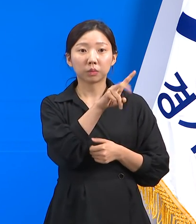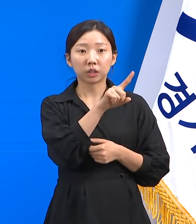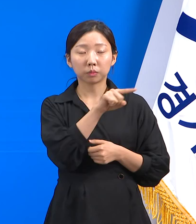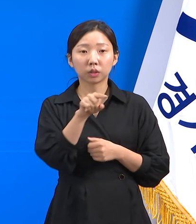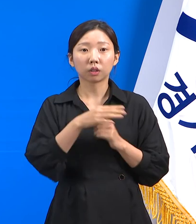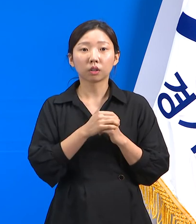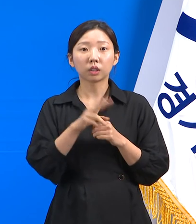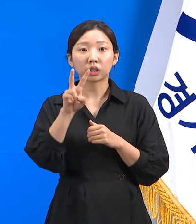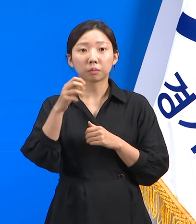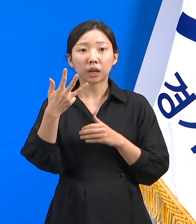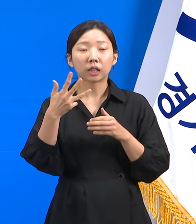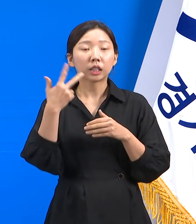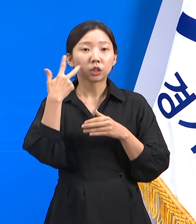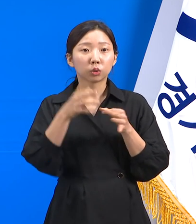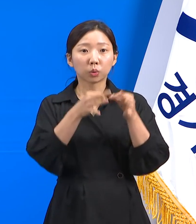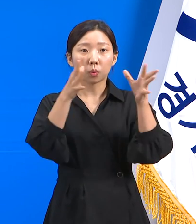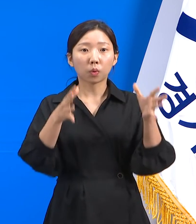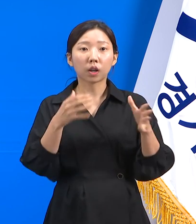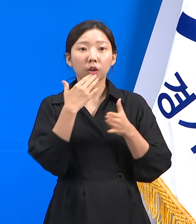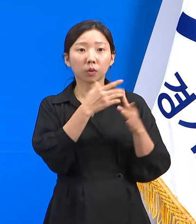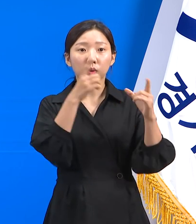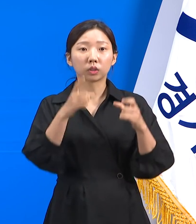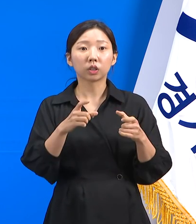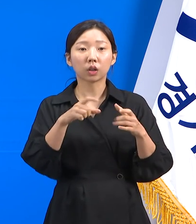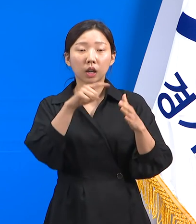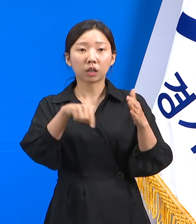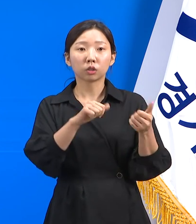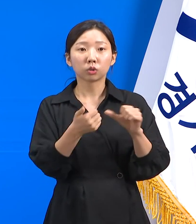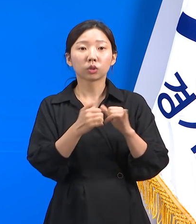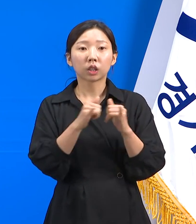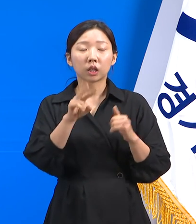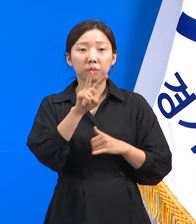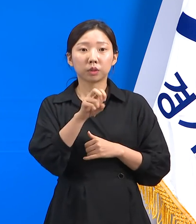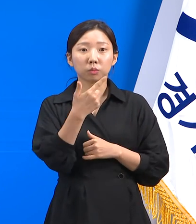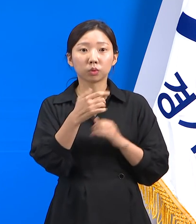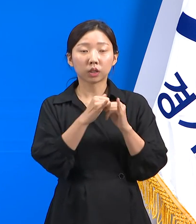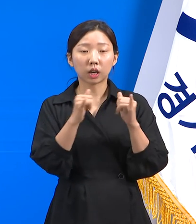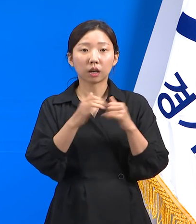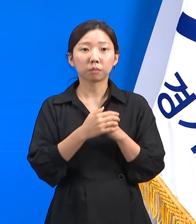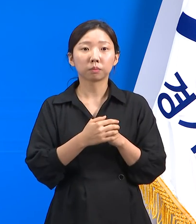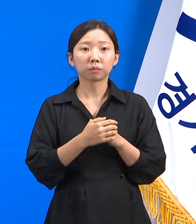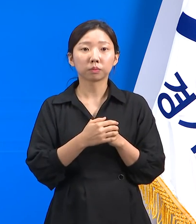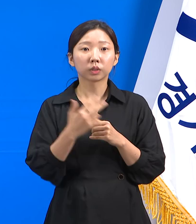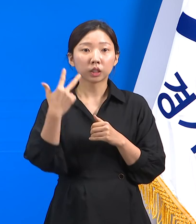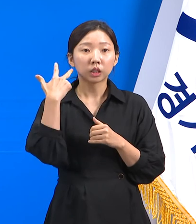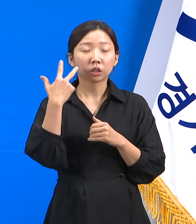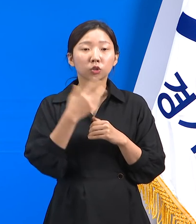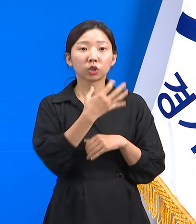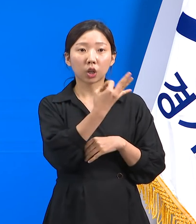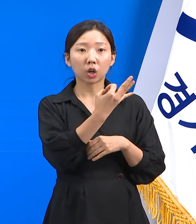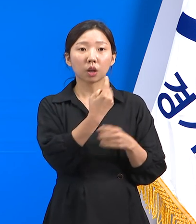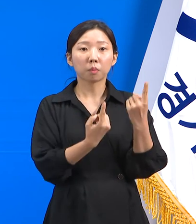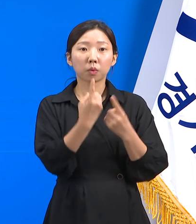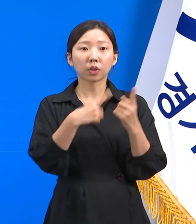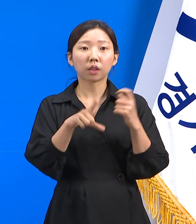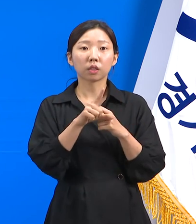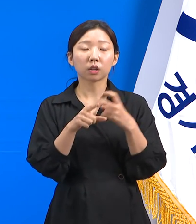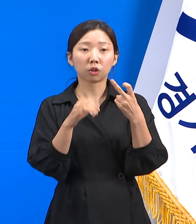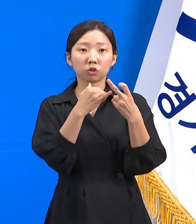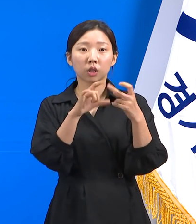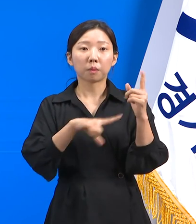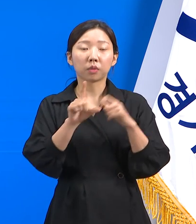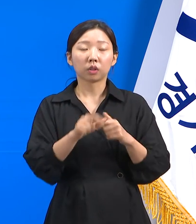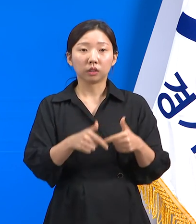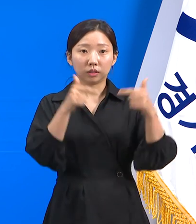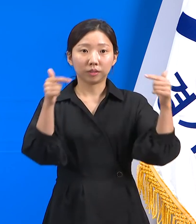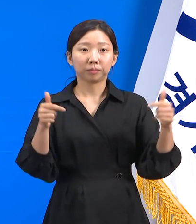28일까지 한 주간 도내 사망자는 26명입니다. 이는 전주 14명보다 12명 증가한